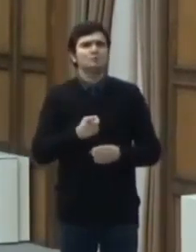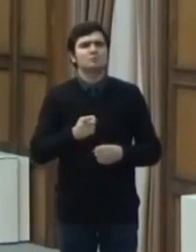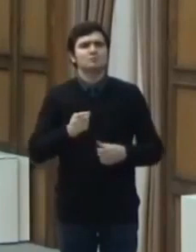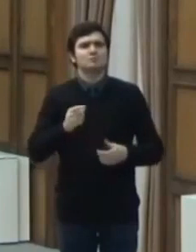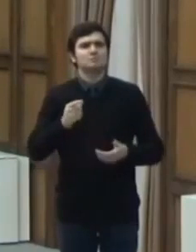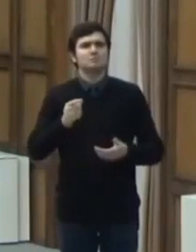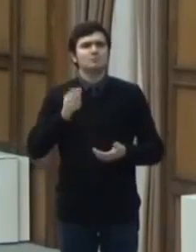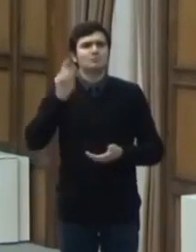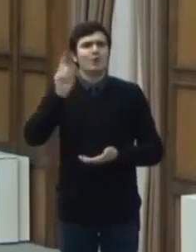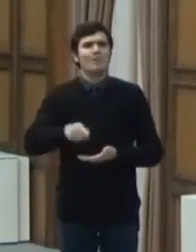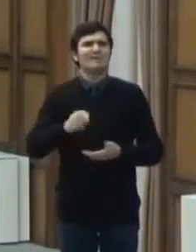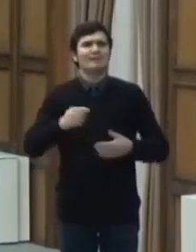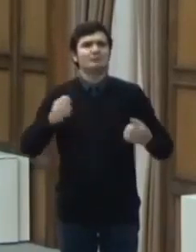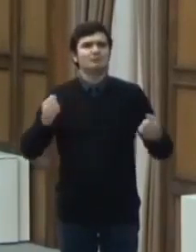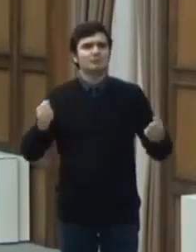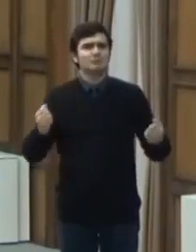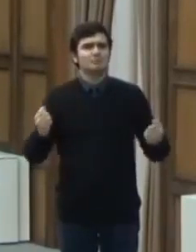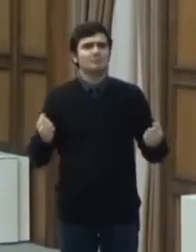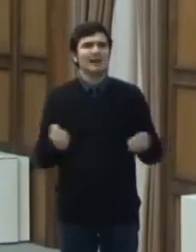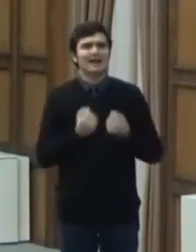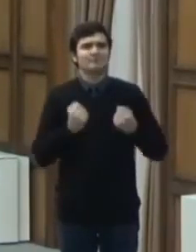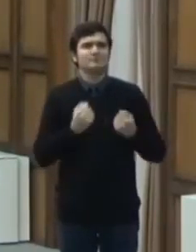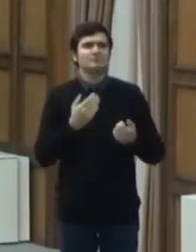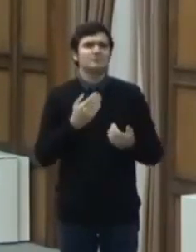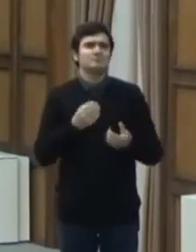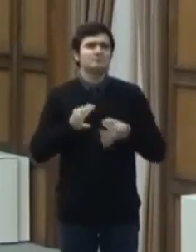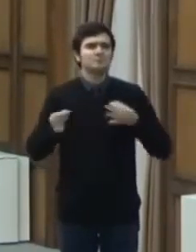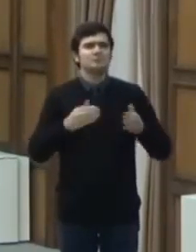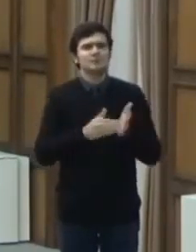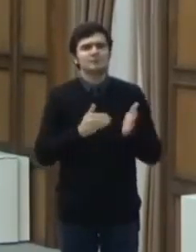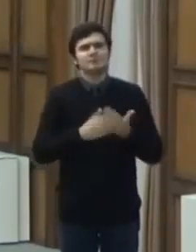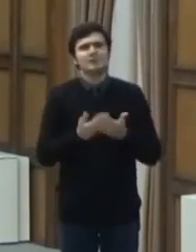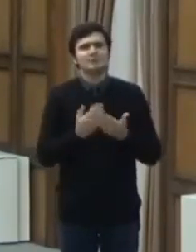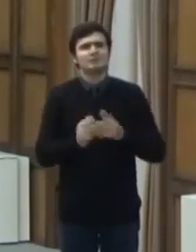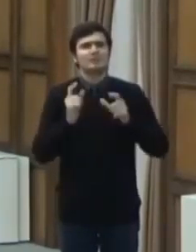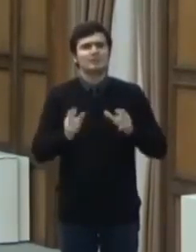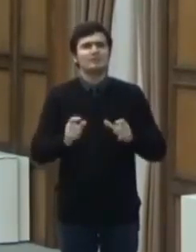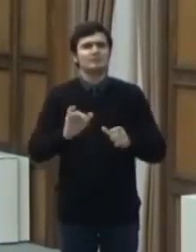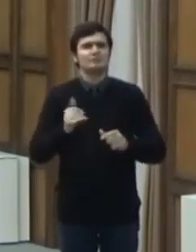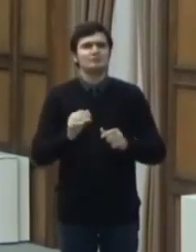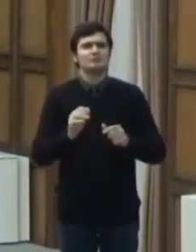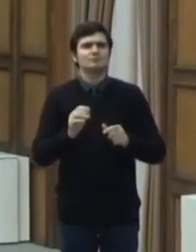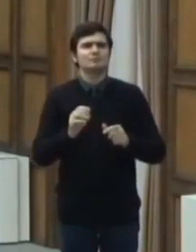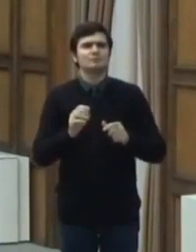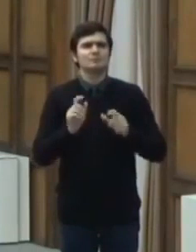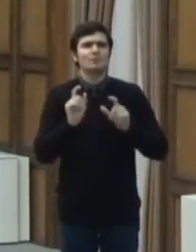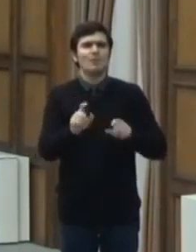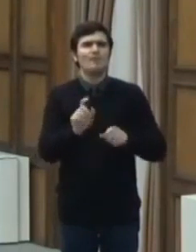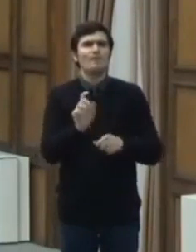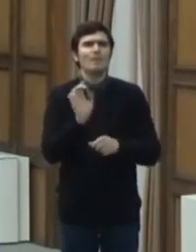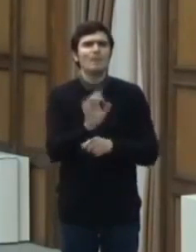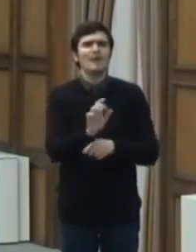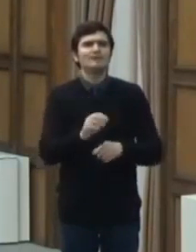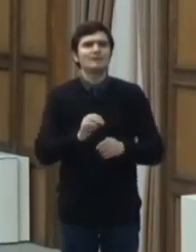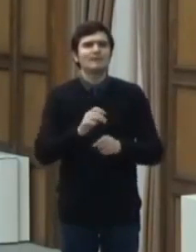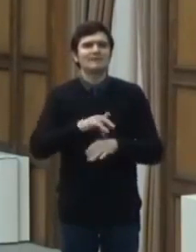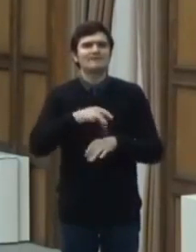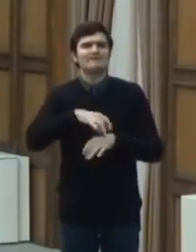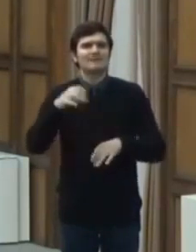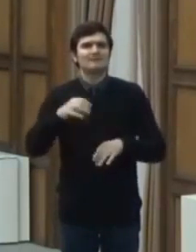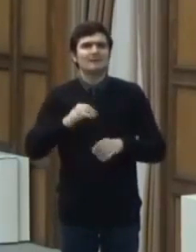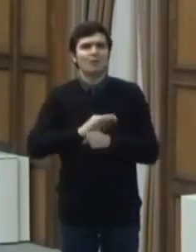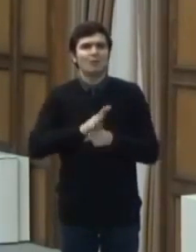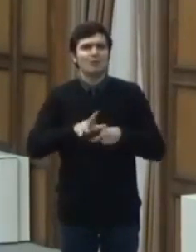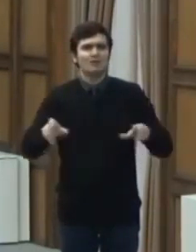necesare prevenirii și combaterilor infecțiilor cu coronavirusul SARS-CoV-2 în cadrul acțiunilor de răspuns la